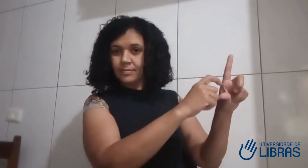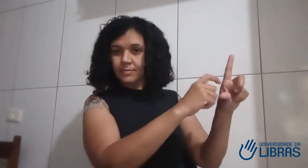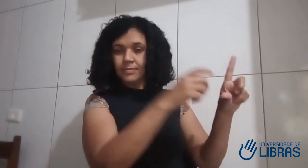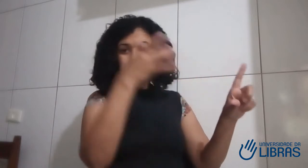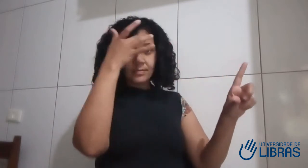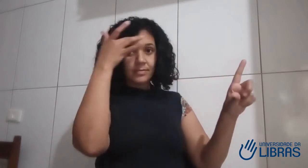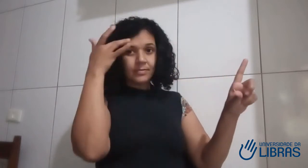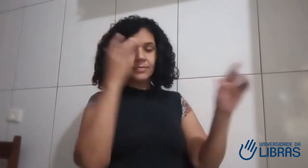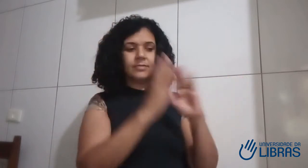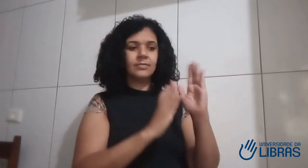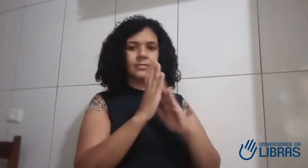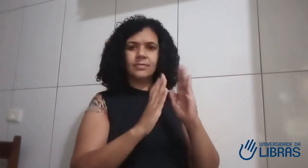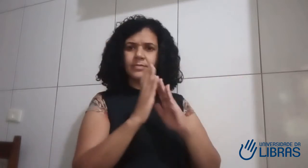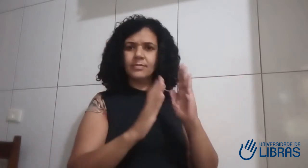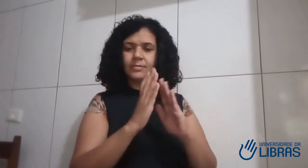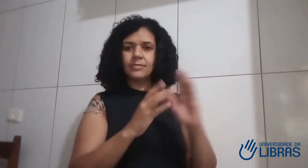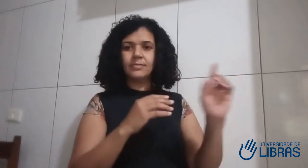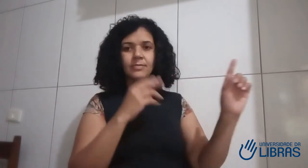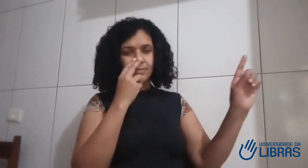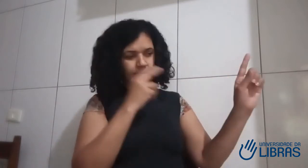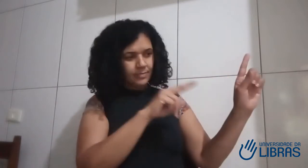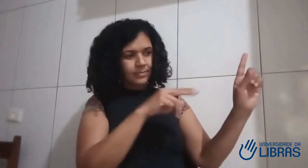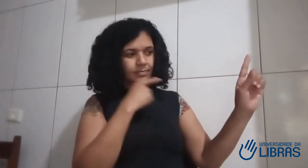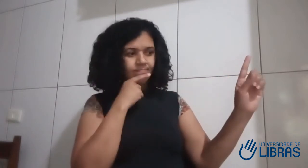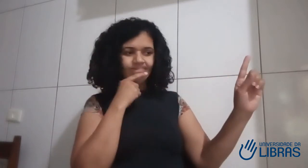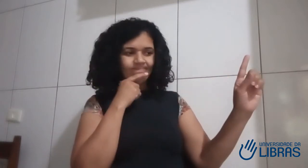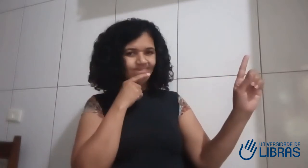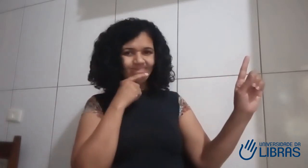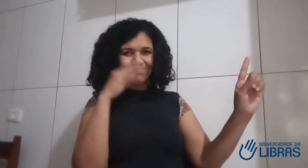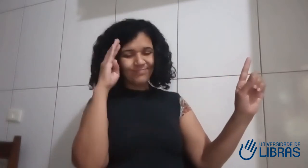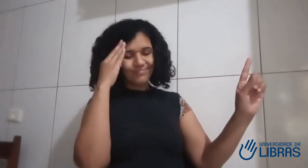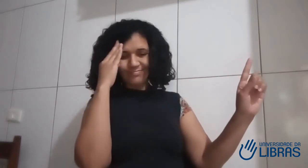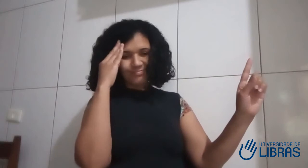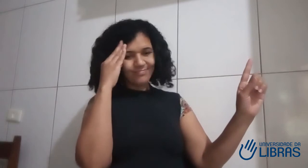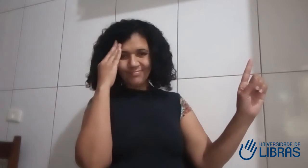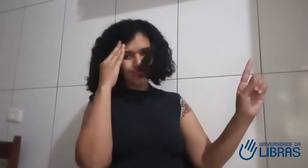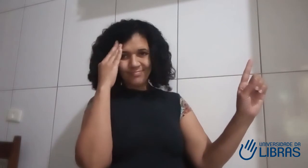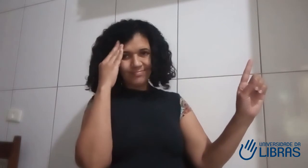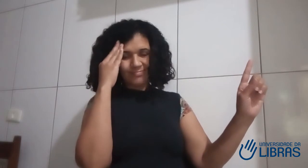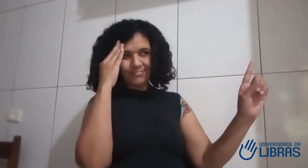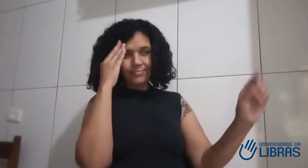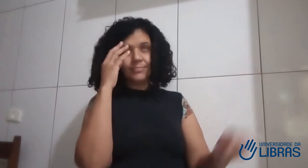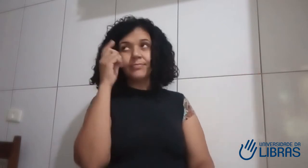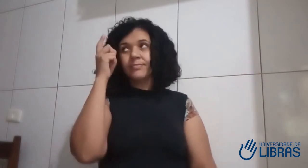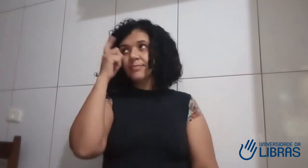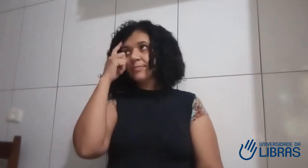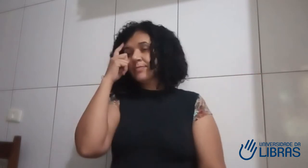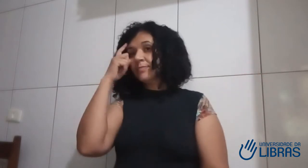E então quando eu chegava em casa, eu ligava a TV, ia ver algum programa que tinha um intérprete de Libras, eu também não conseguia entender o